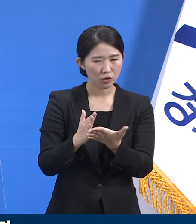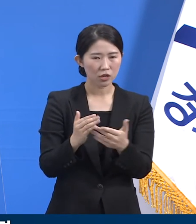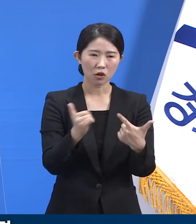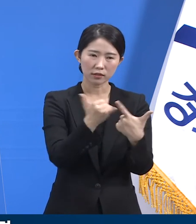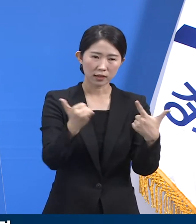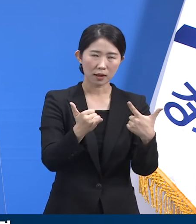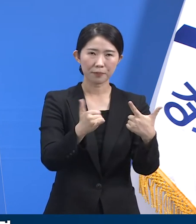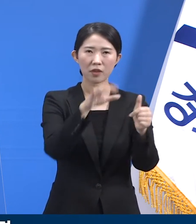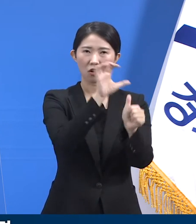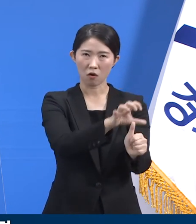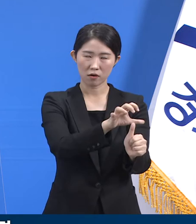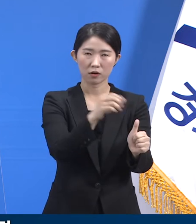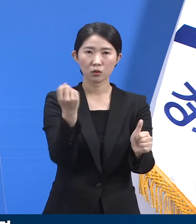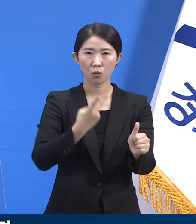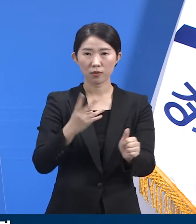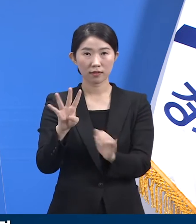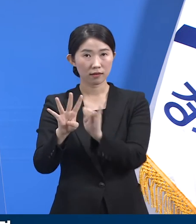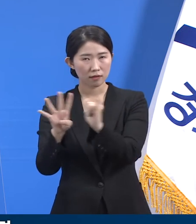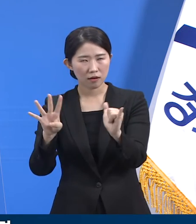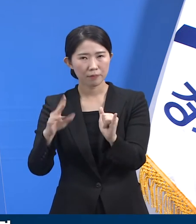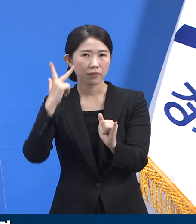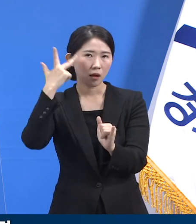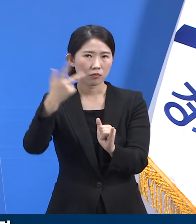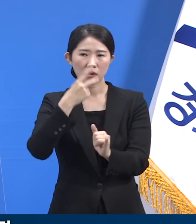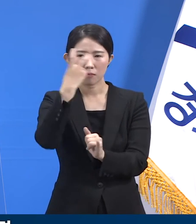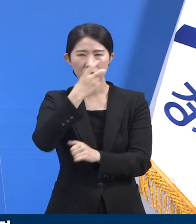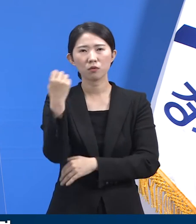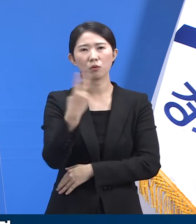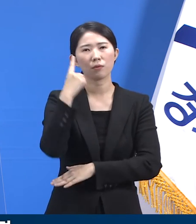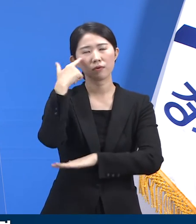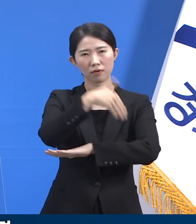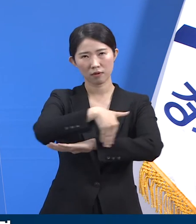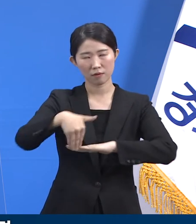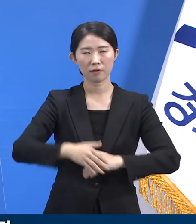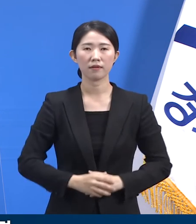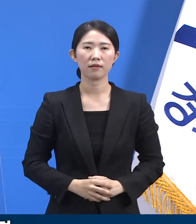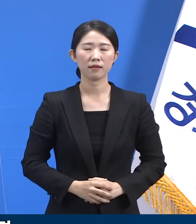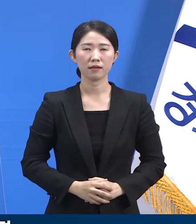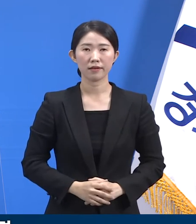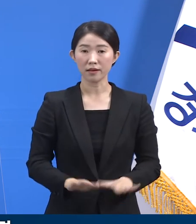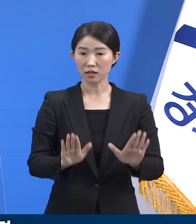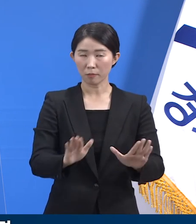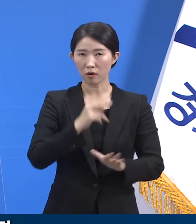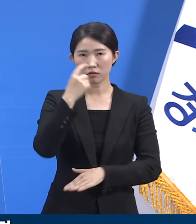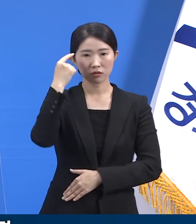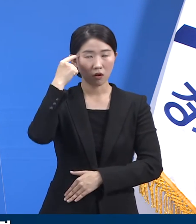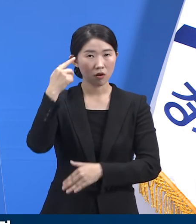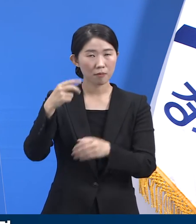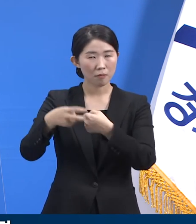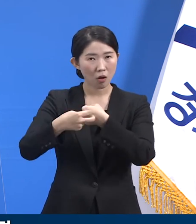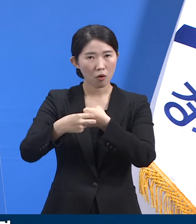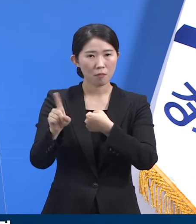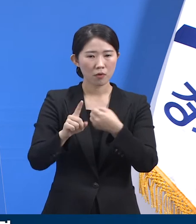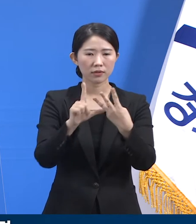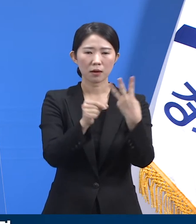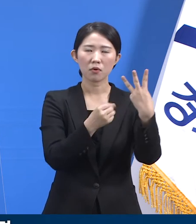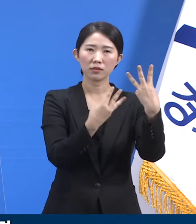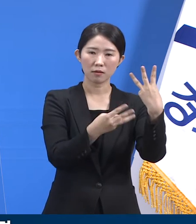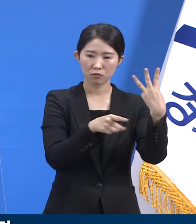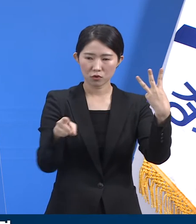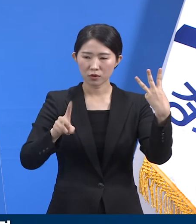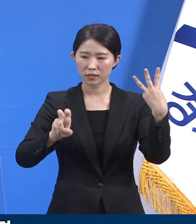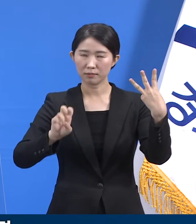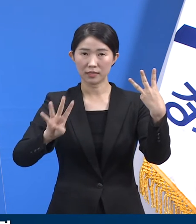자가격리, 4명은 능동감시 조치되었습니다. 해당 정신병원은 3월 3일부터 3월